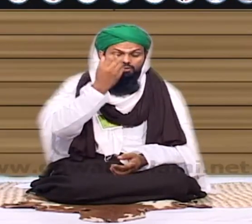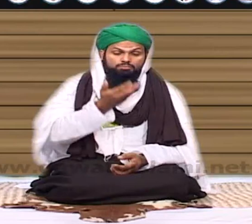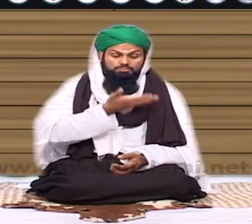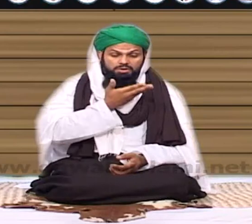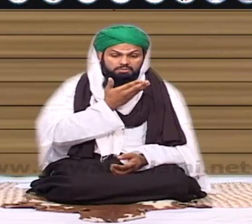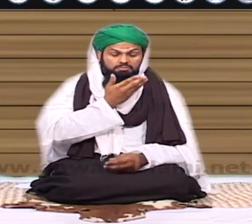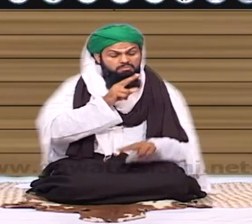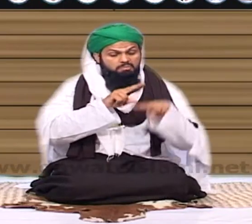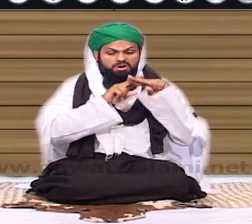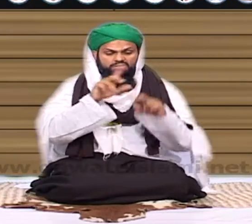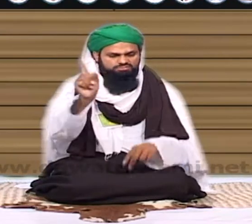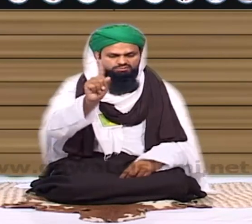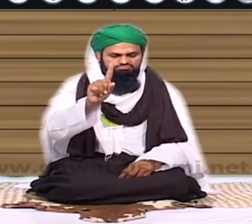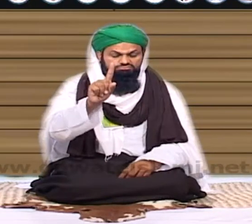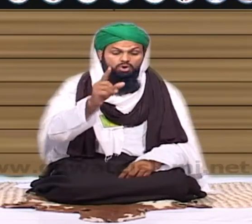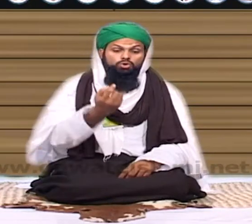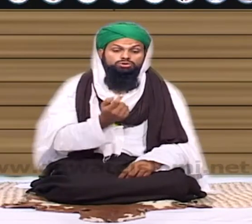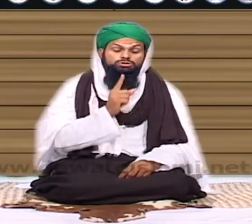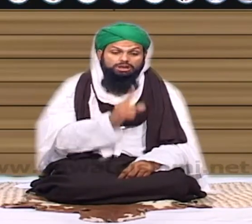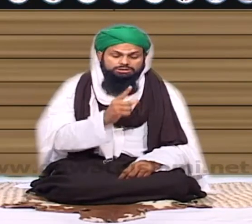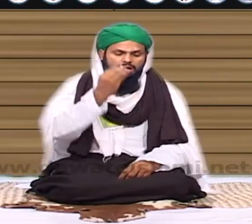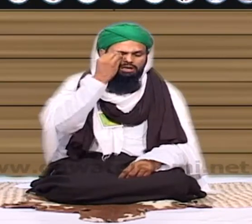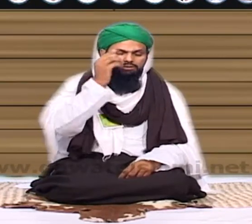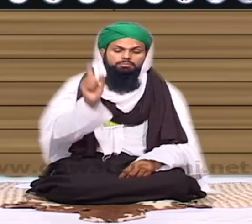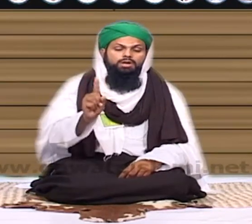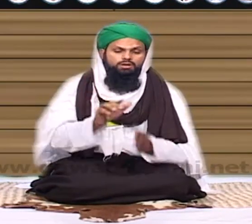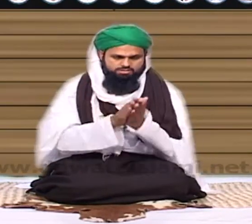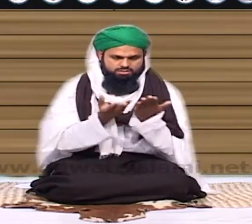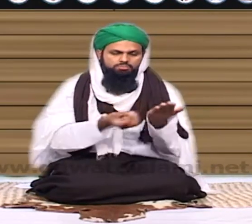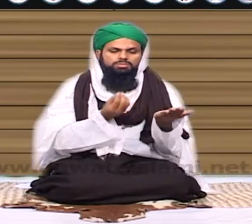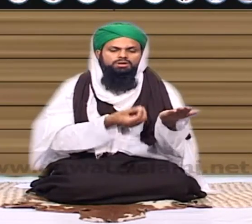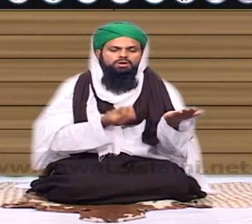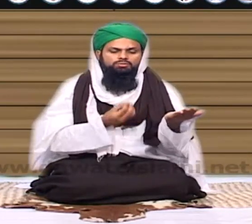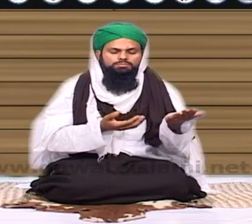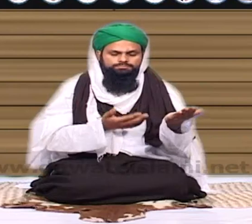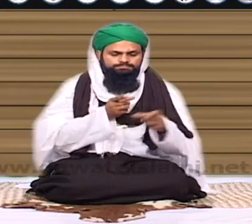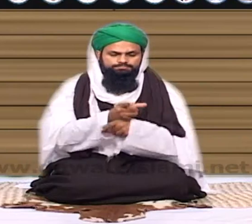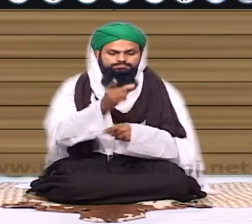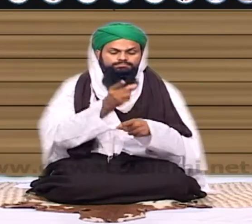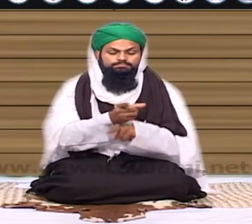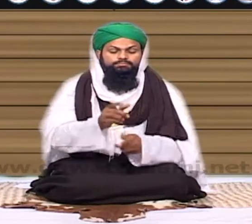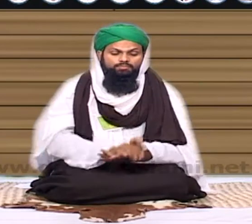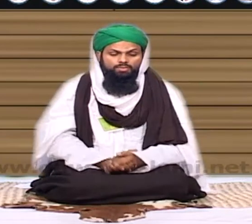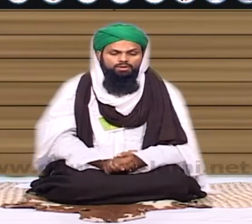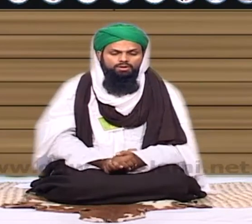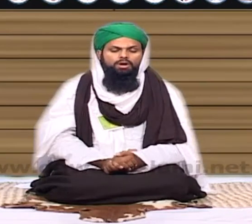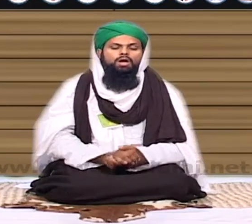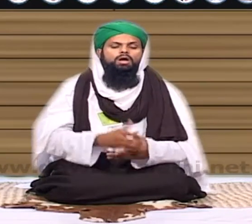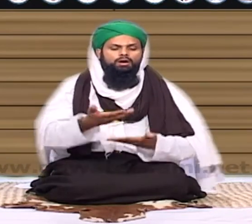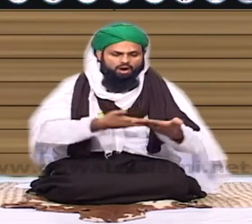انہیں مال بیچتے مجھے جو سکتی قسمیں کھائی ہوتی وہ بھی منع اور یہ مطلب ہمیں درست دیا گیا کہ روزی نہ کچھ نہ کچھ